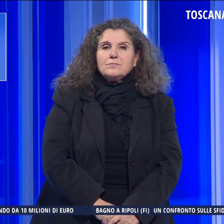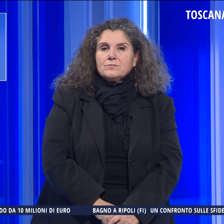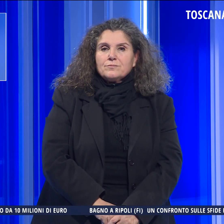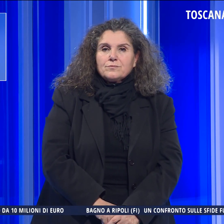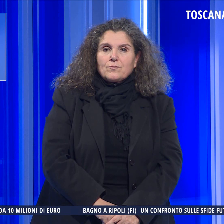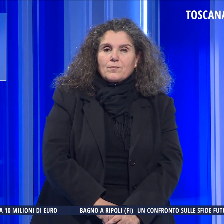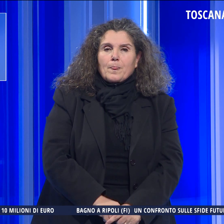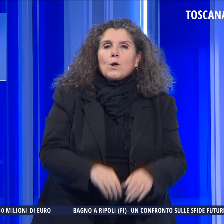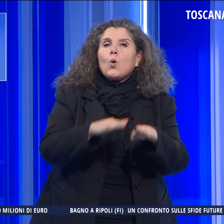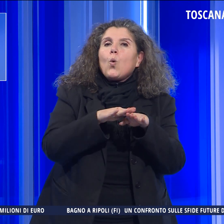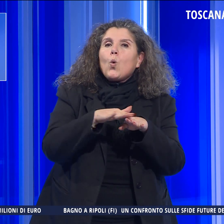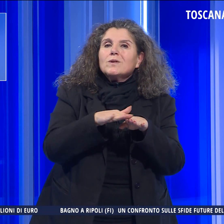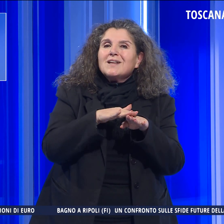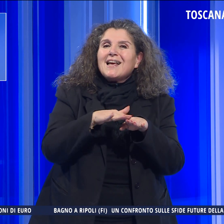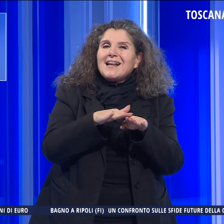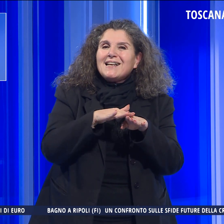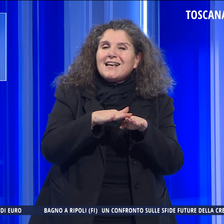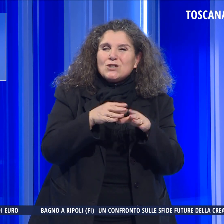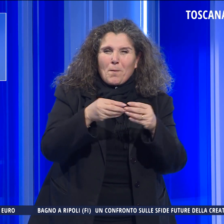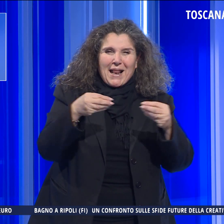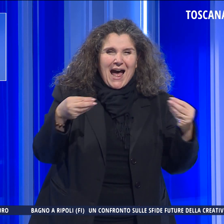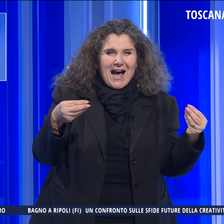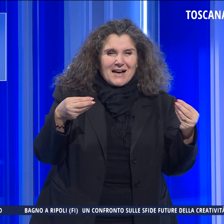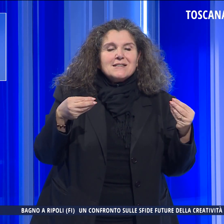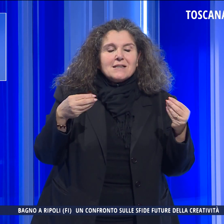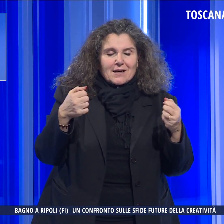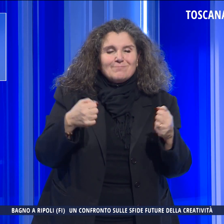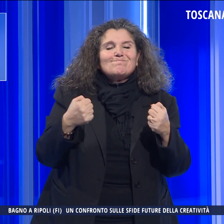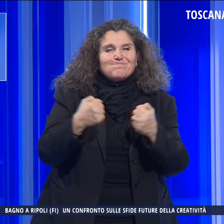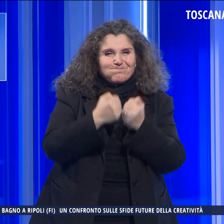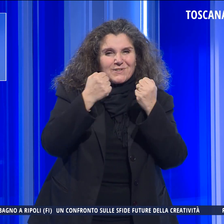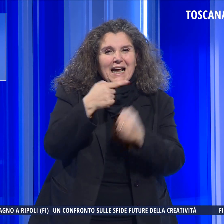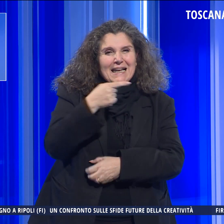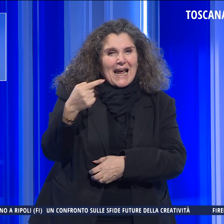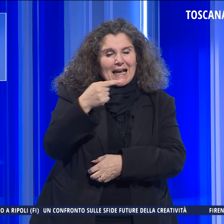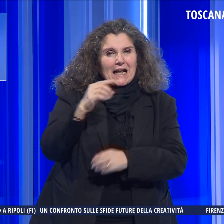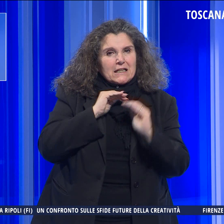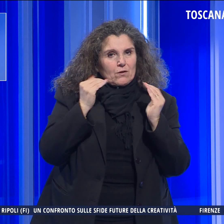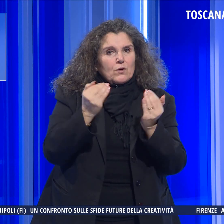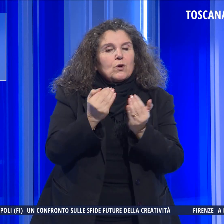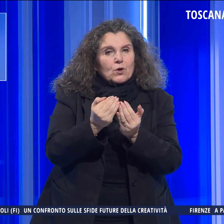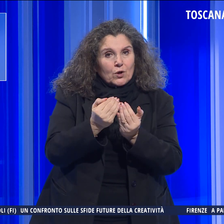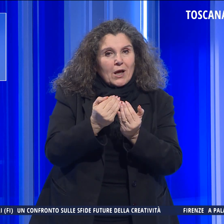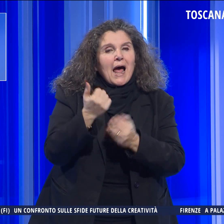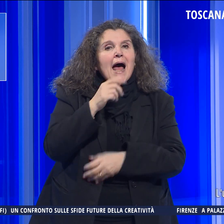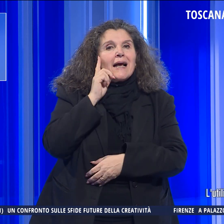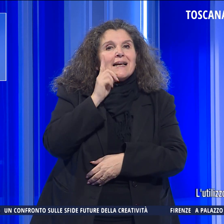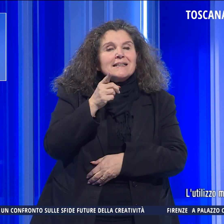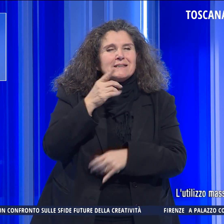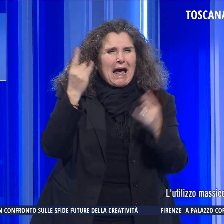L'utilizzo massiccio della plastica continua ad avere un impatto negativo sul nostro pianeta, nonostante gli